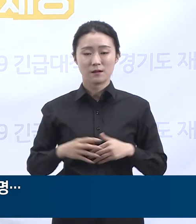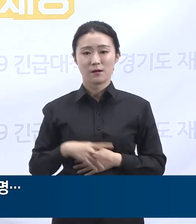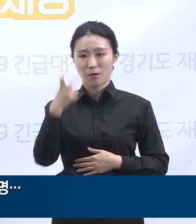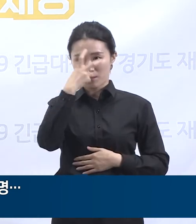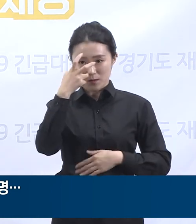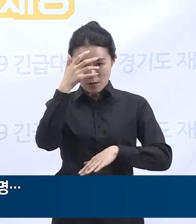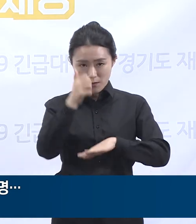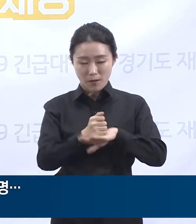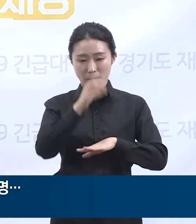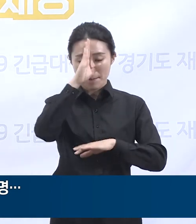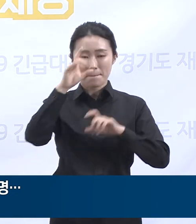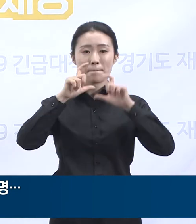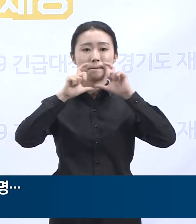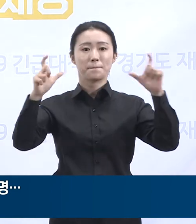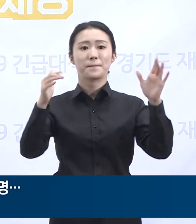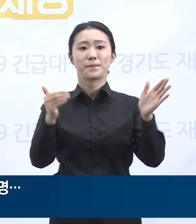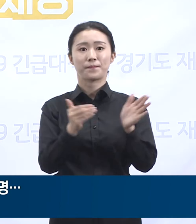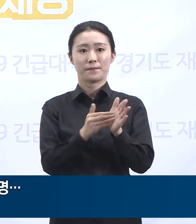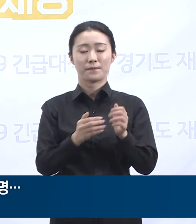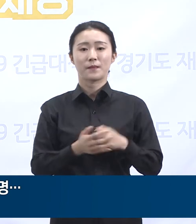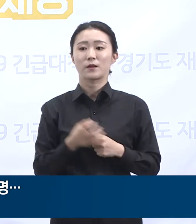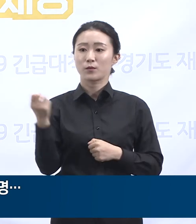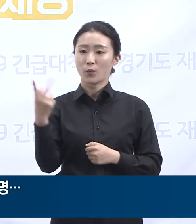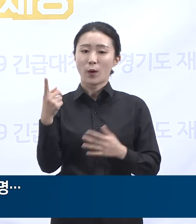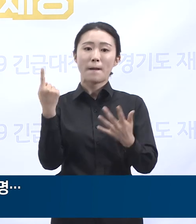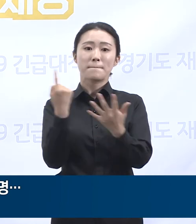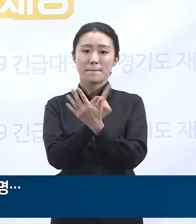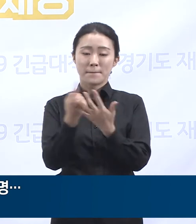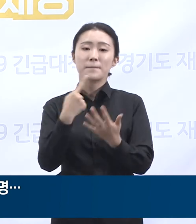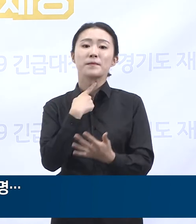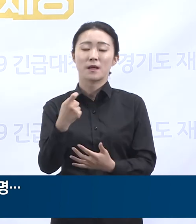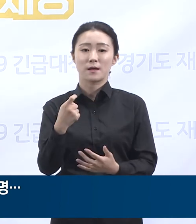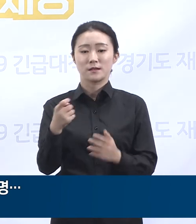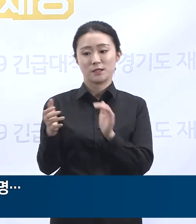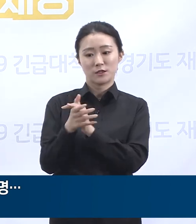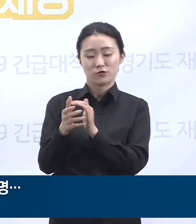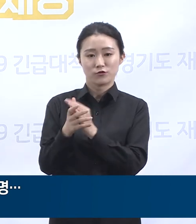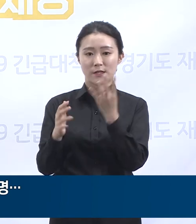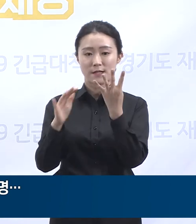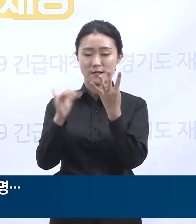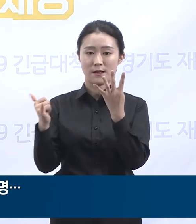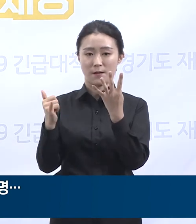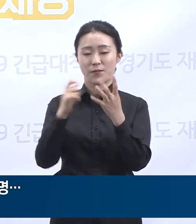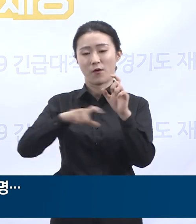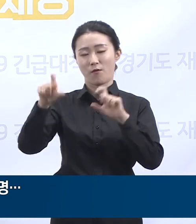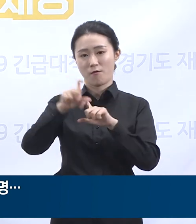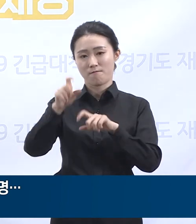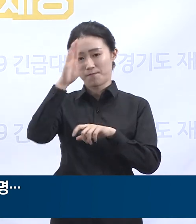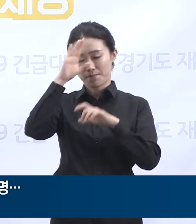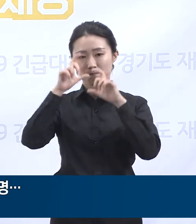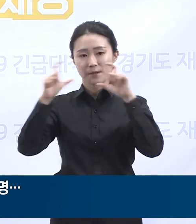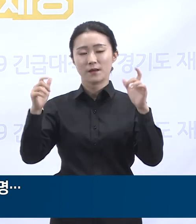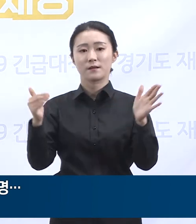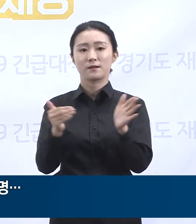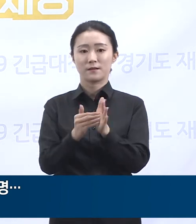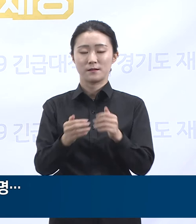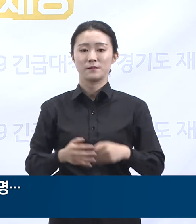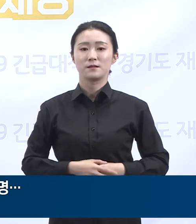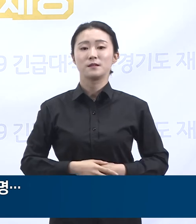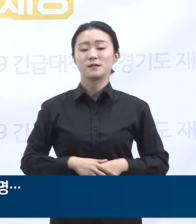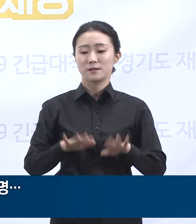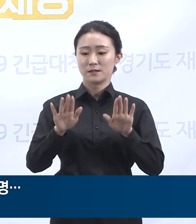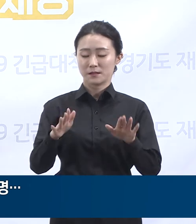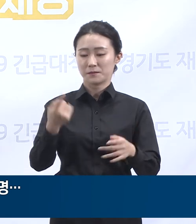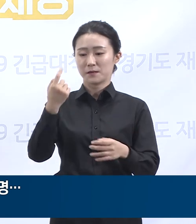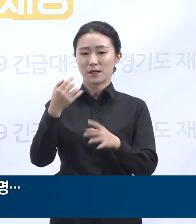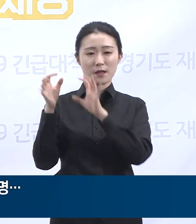감염 경로는 아직 밝혀지지 않았으며 확진자들의 가족에 대한 검사 실시 및 모니터링 중입니다. 다음은 광주